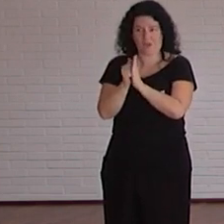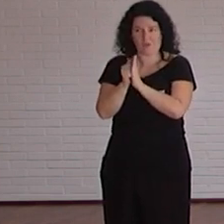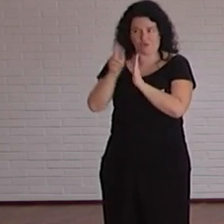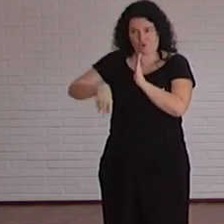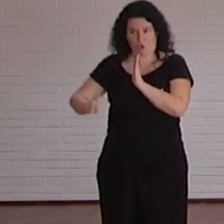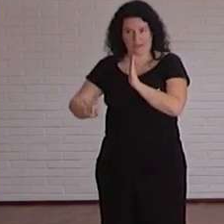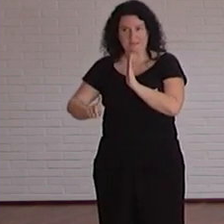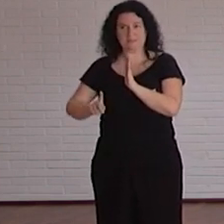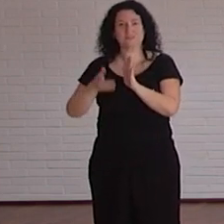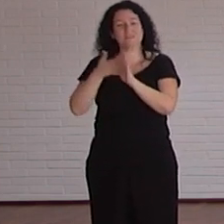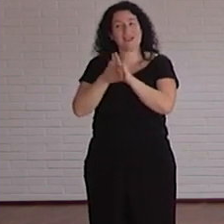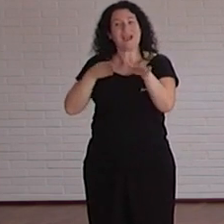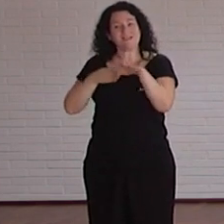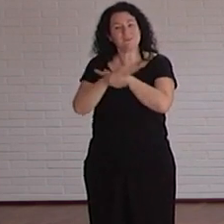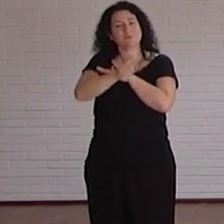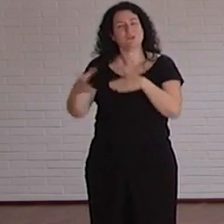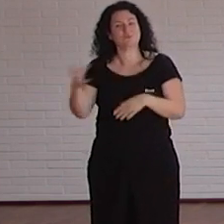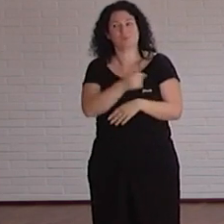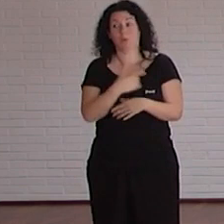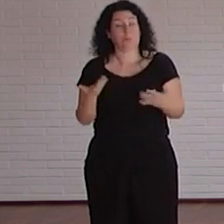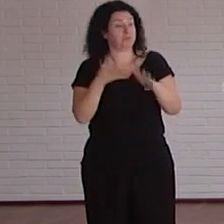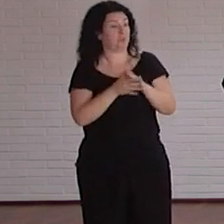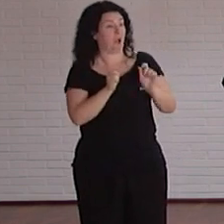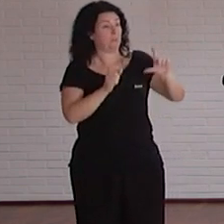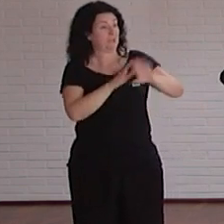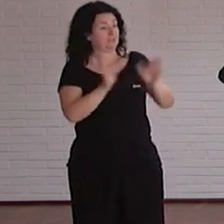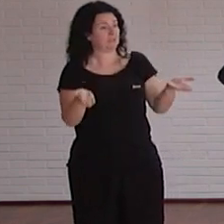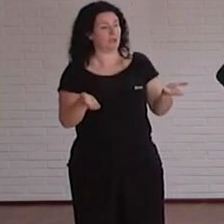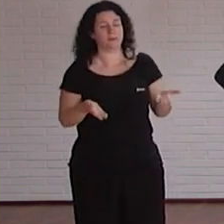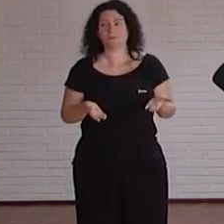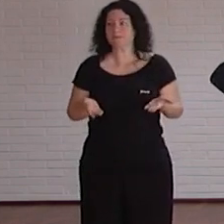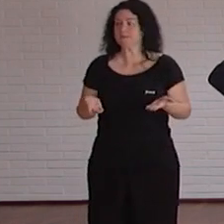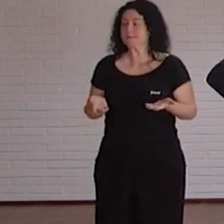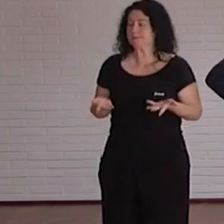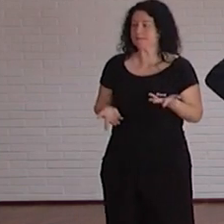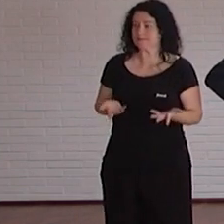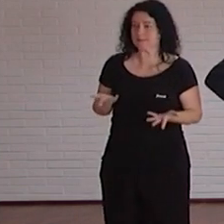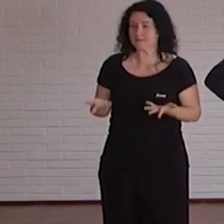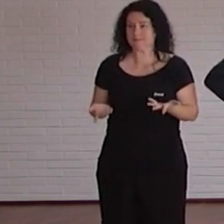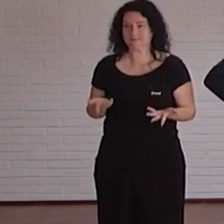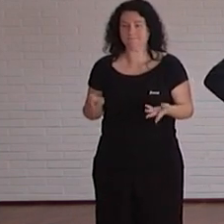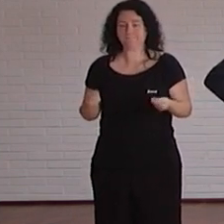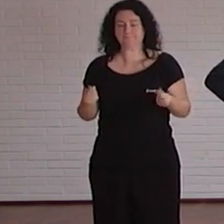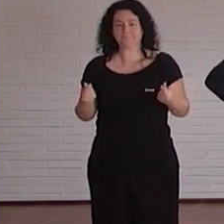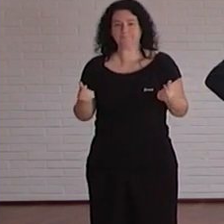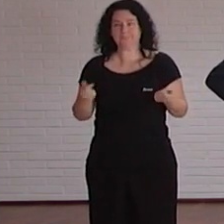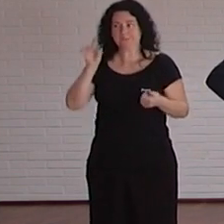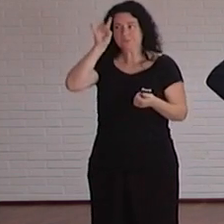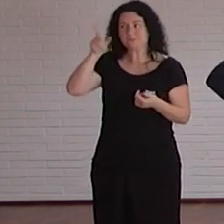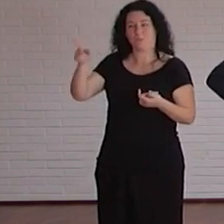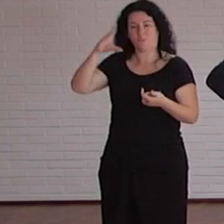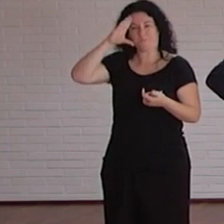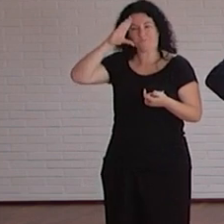mundo me dijo bueno pero eso simplemente con ampliar ya lo tienen claro me quedé me sorprendió